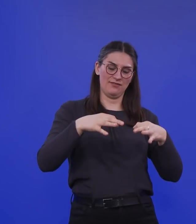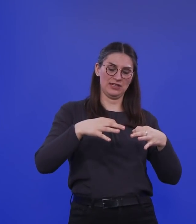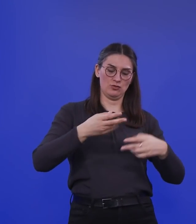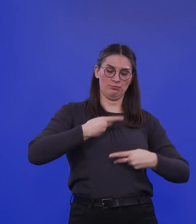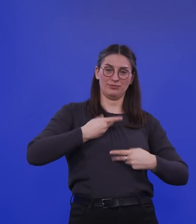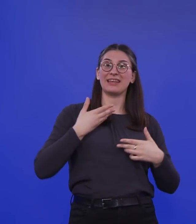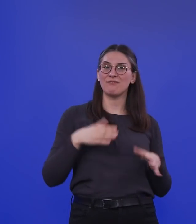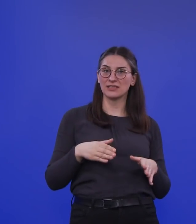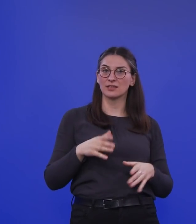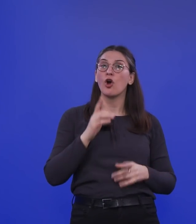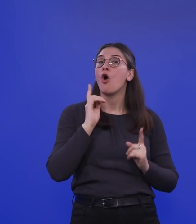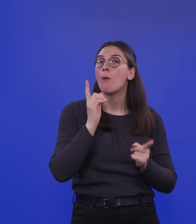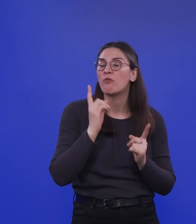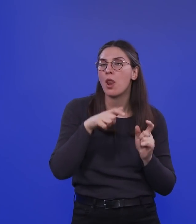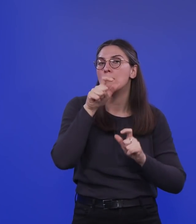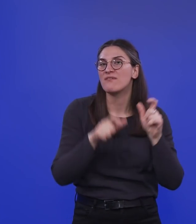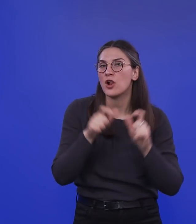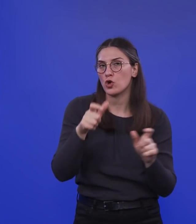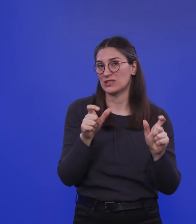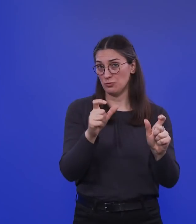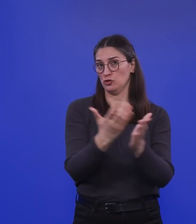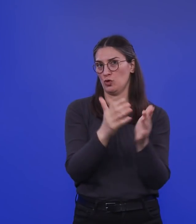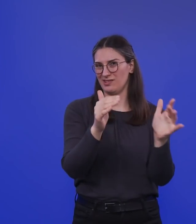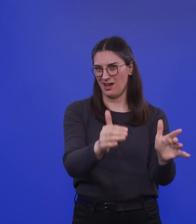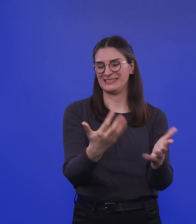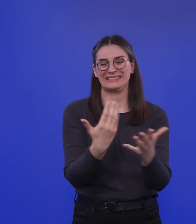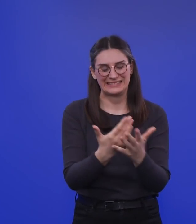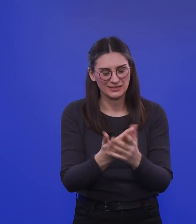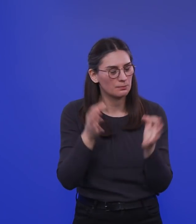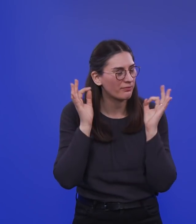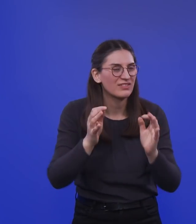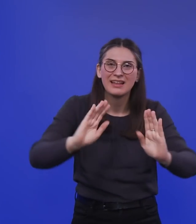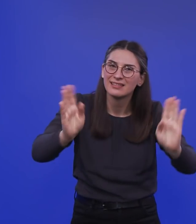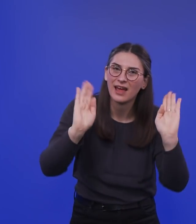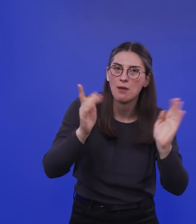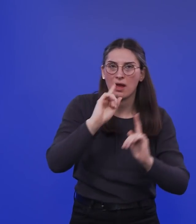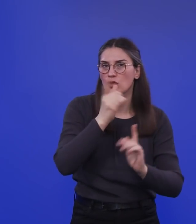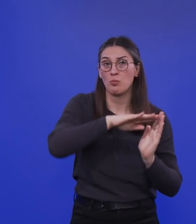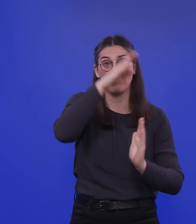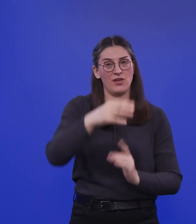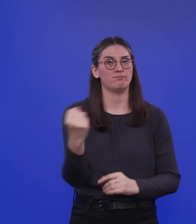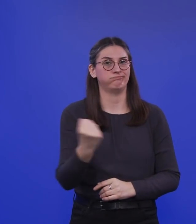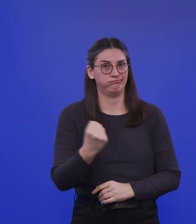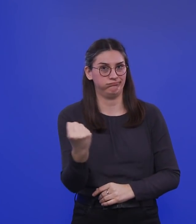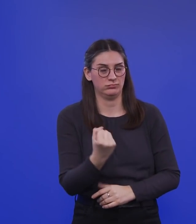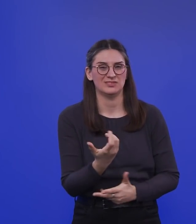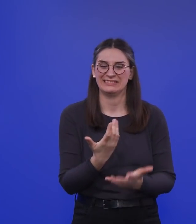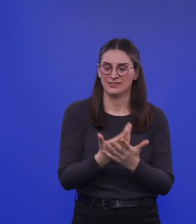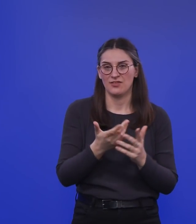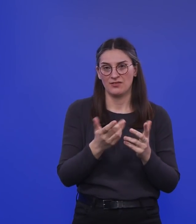Bevölkerungsimmunität besteht, kommt es jetzt zu dieser dramatischen weiteren Welle. Also im Prinzip, die Pandemie fängt noch mal wieder von vorne